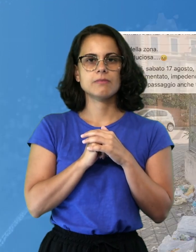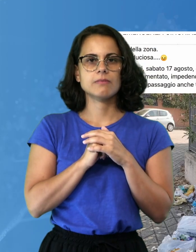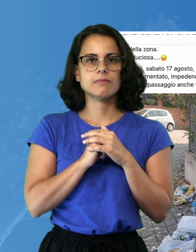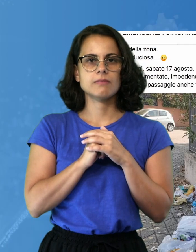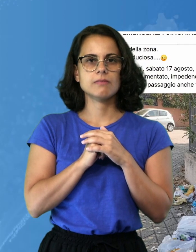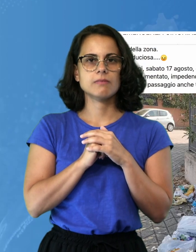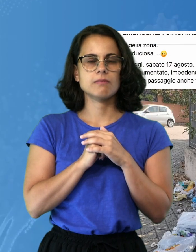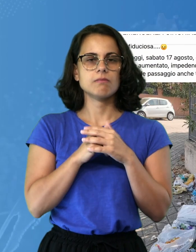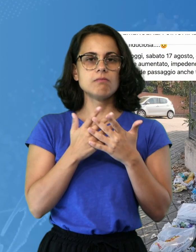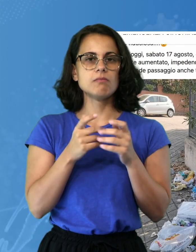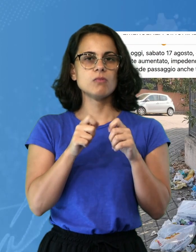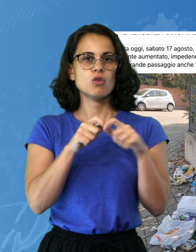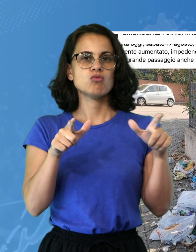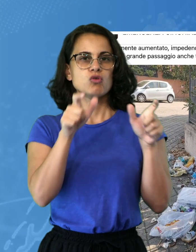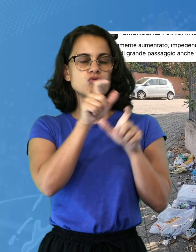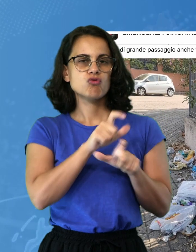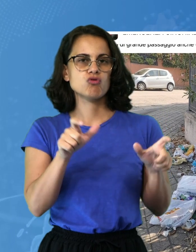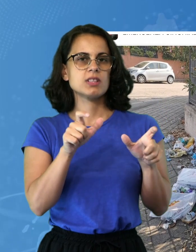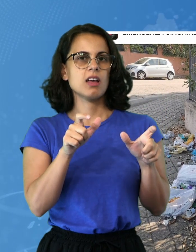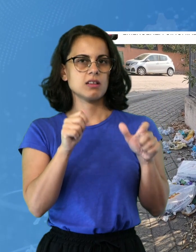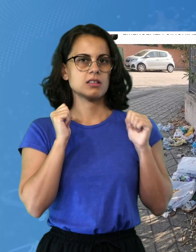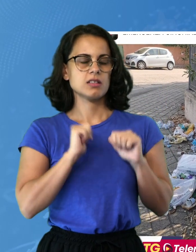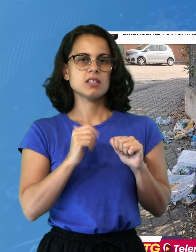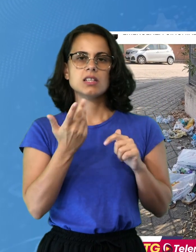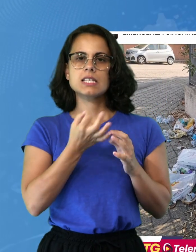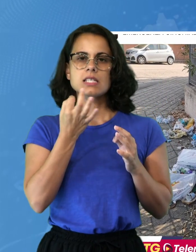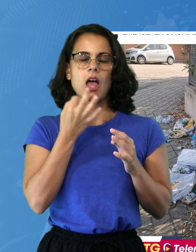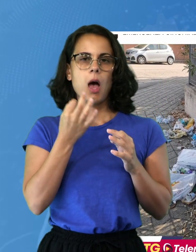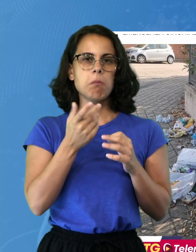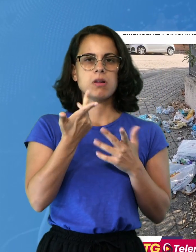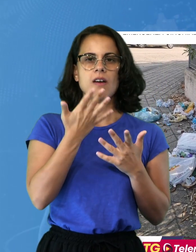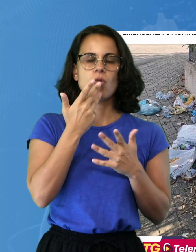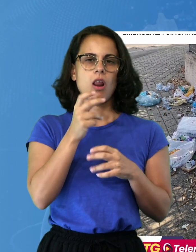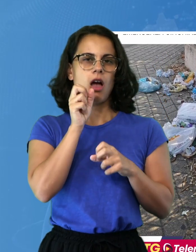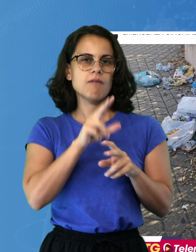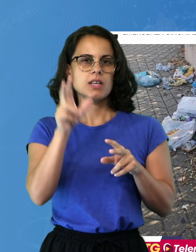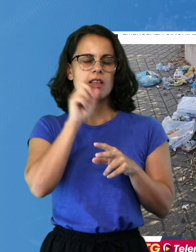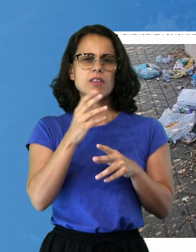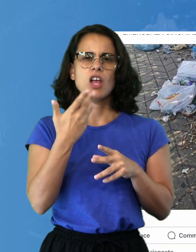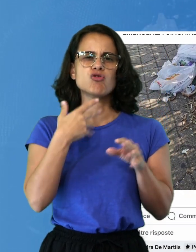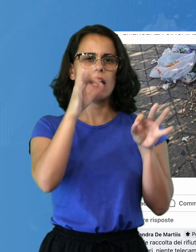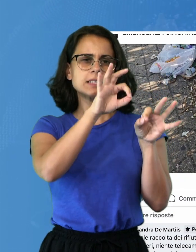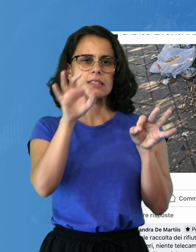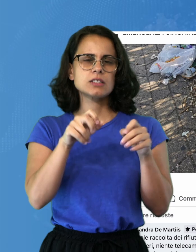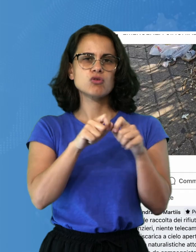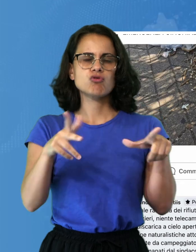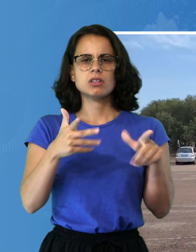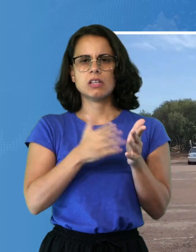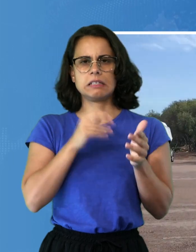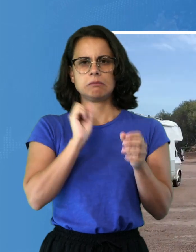Cittadini meglio delle fototrappole, pronti a segnalare gli angoli di Olbia trasformati in mini discariche abusive per le ragioni che ormai in città si conoscono,